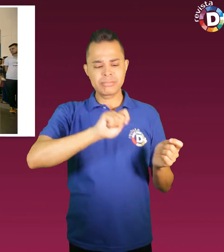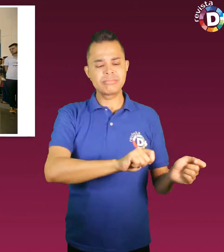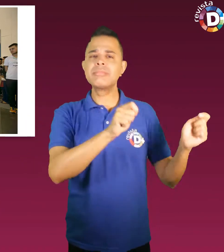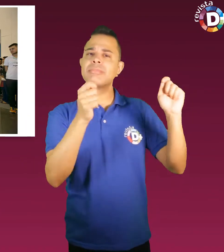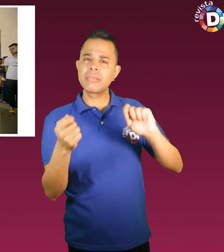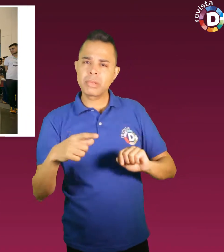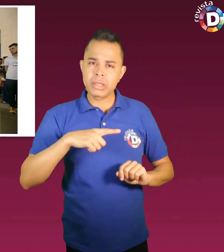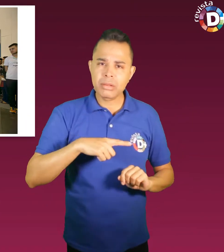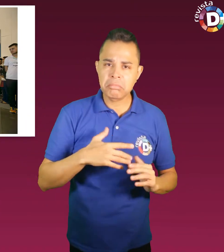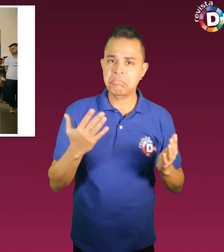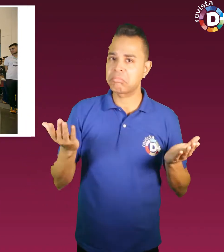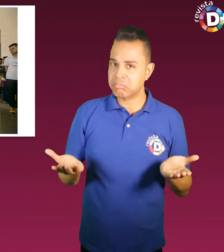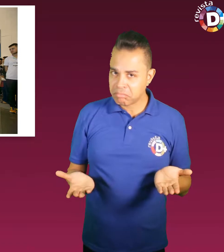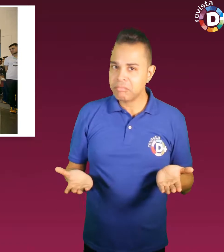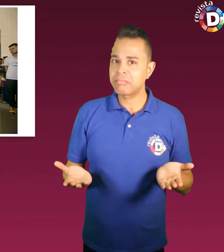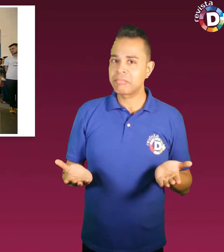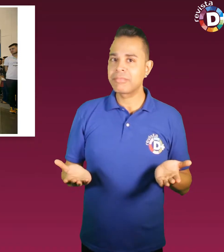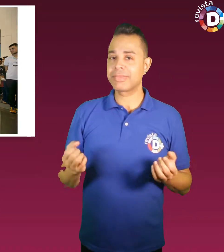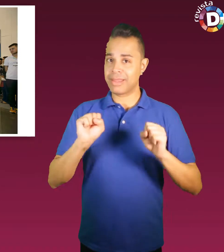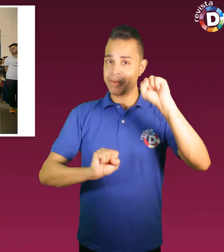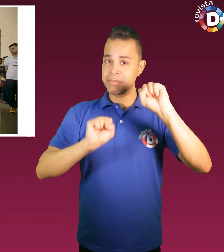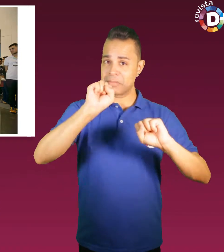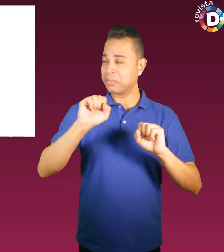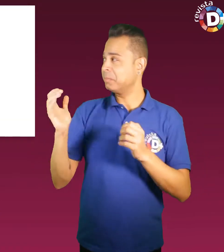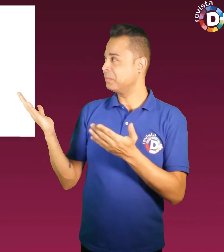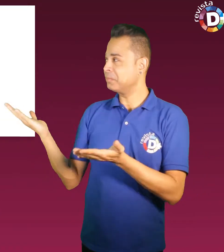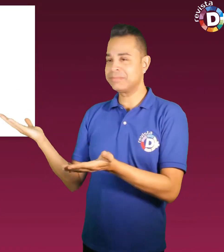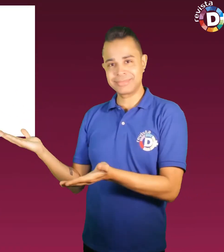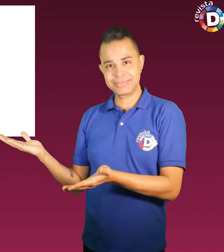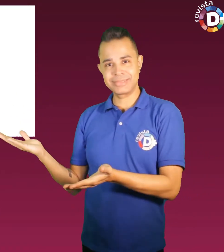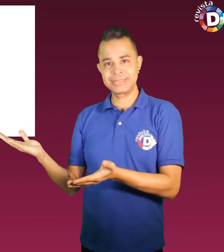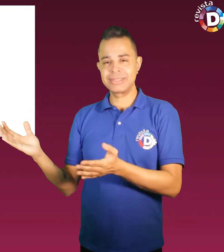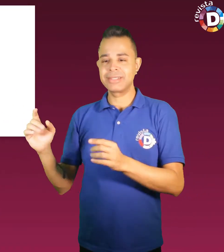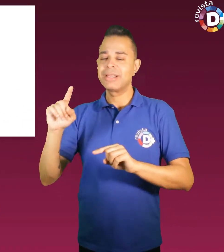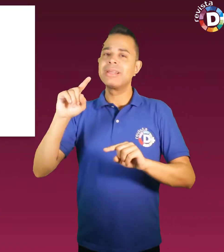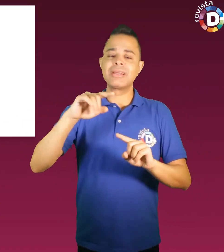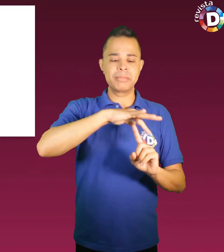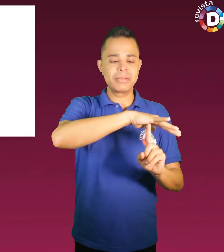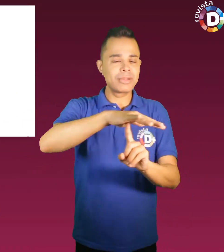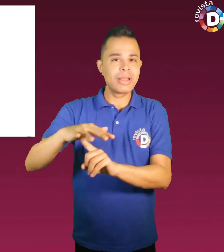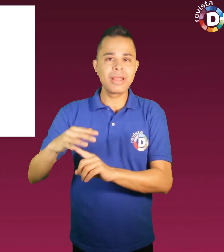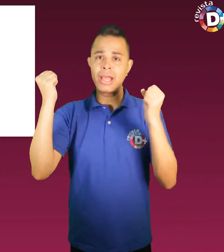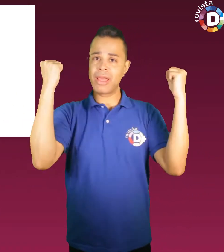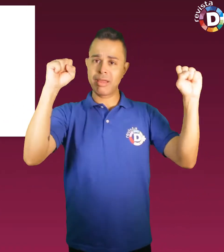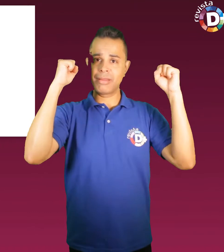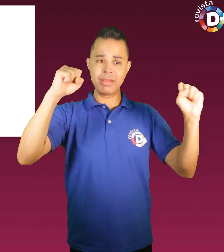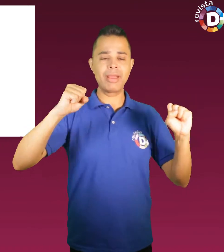adaptadas? A Zioben Brasil, que produziu as Academias das Praças, apresenta